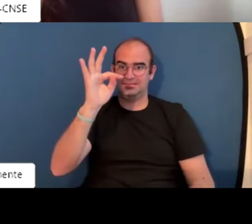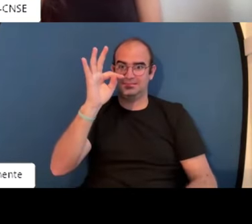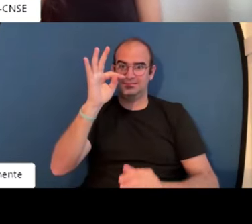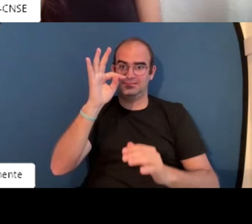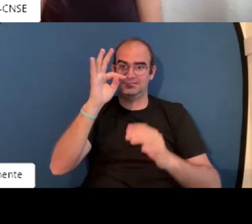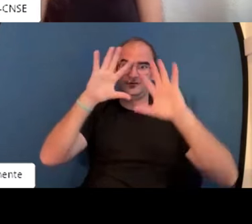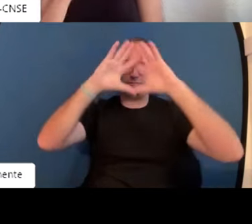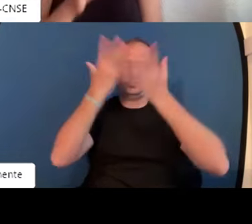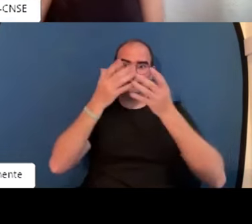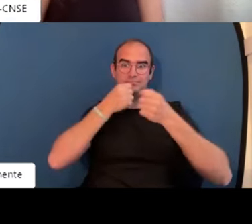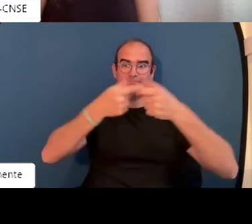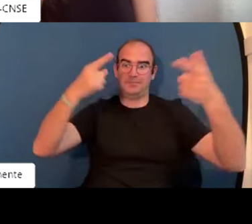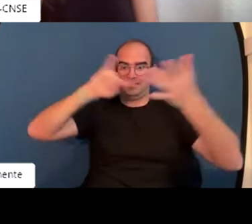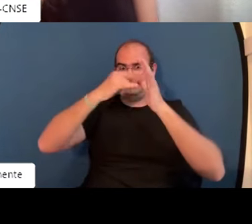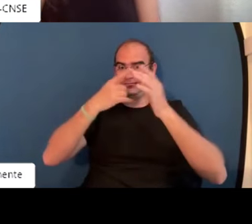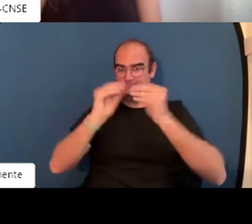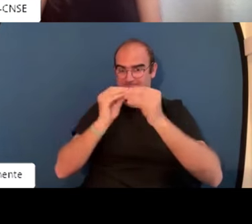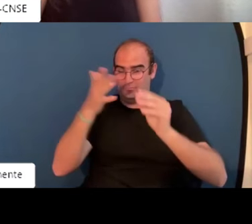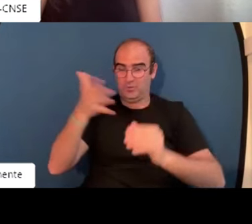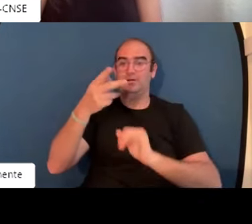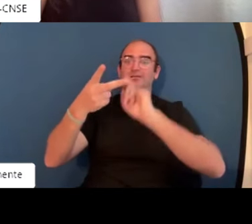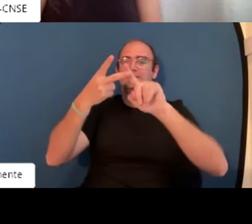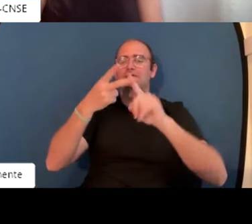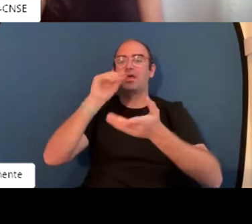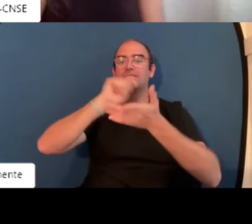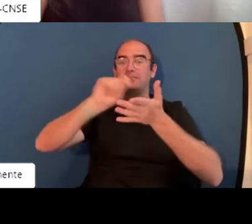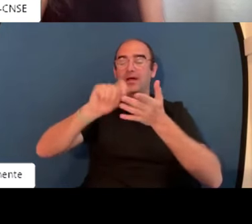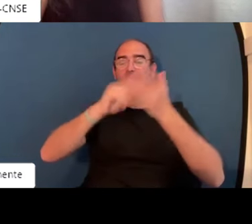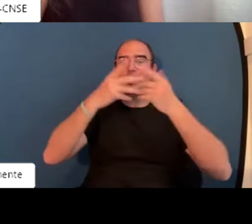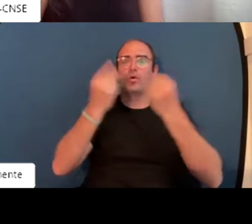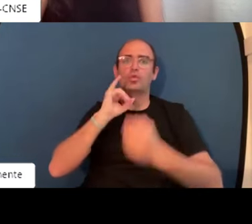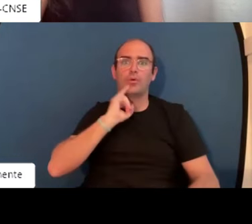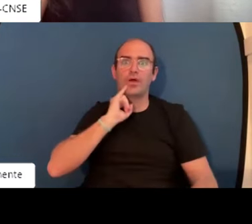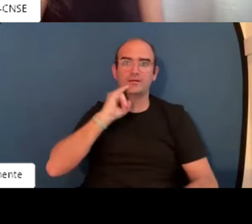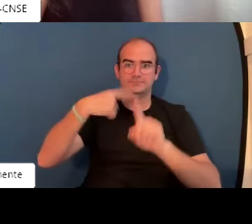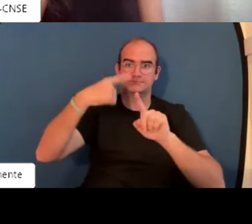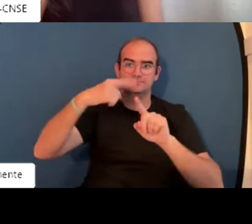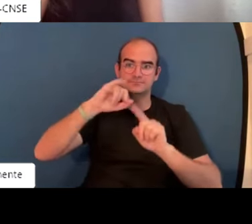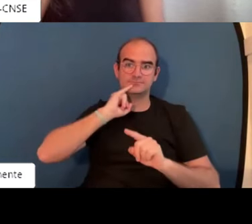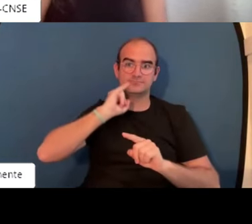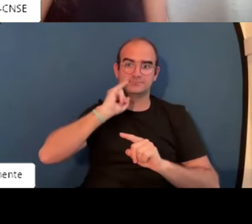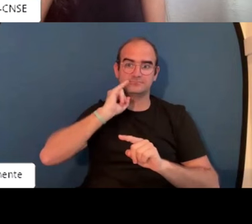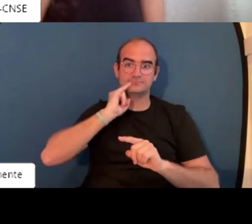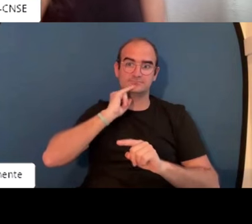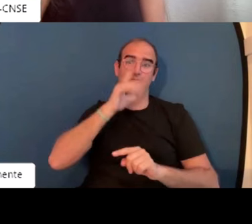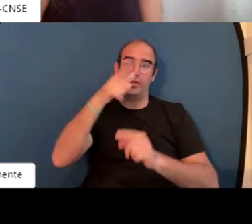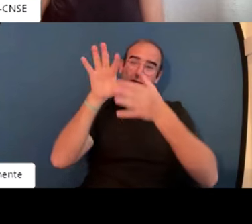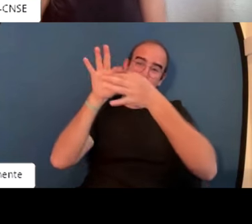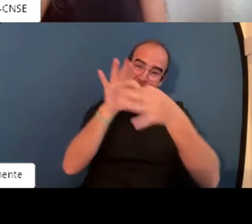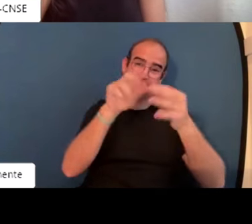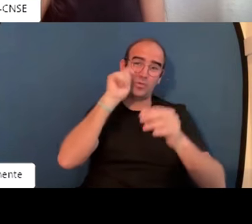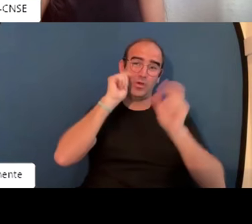Pues sí. Mira, se ha pedido, sobre todo, temas de delineación técnica, también idiomas,